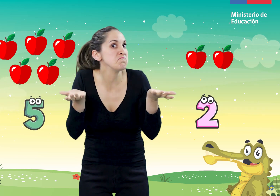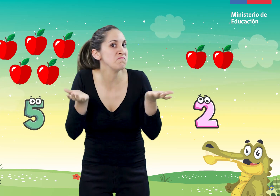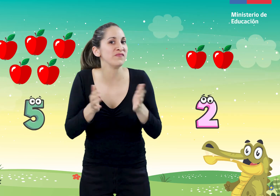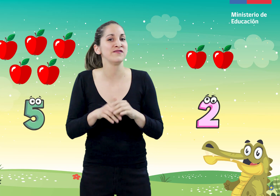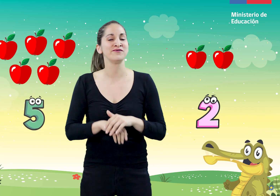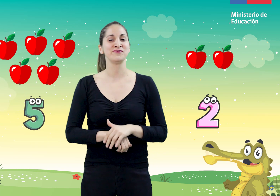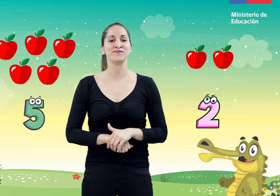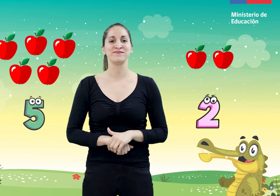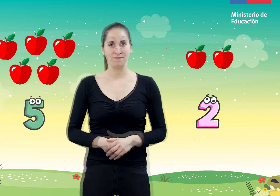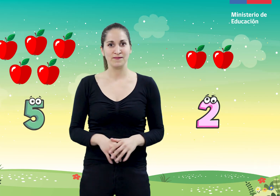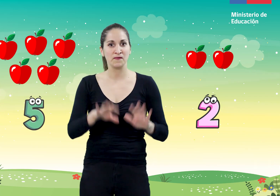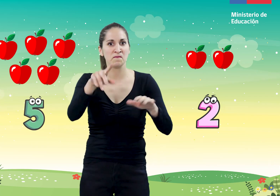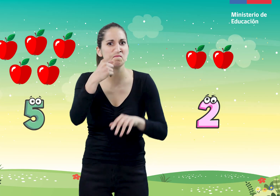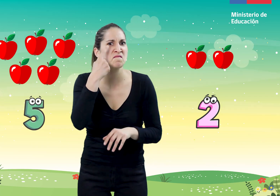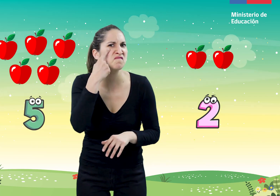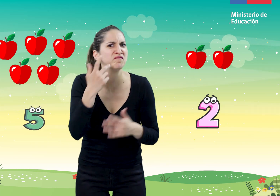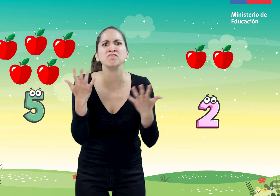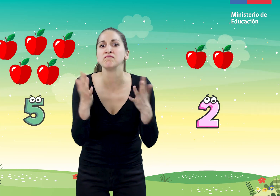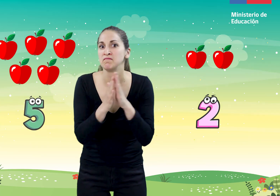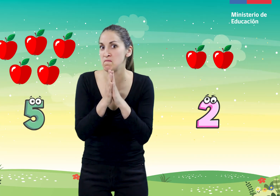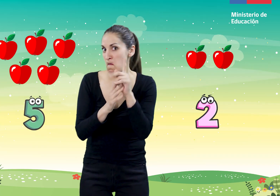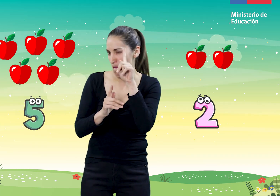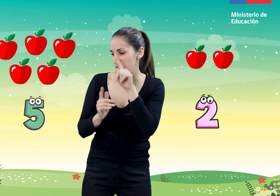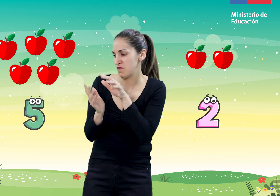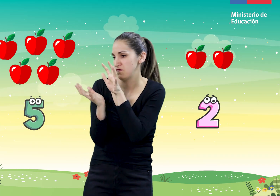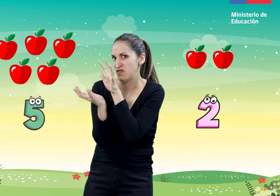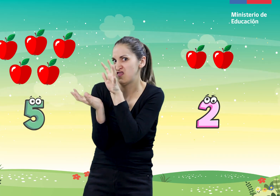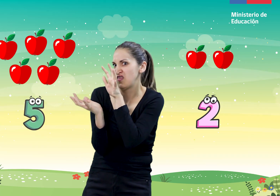Coco?